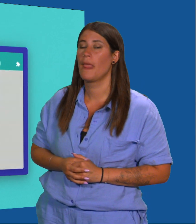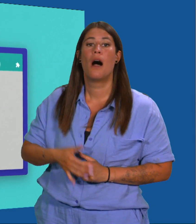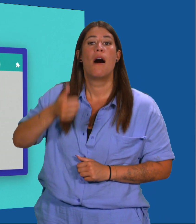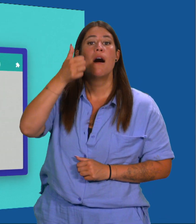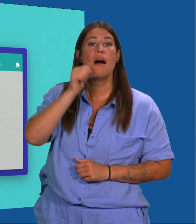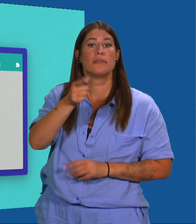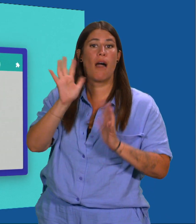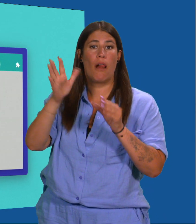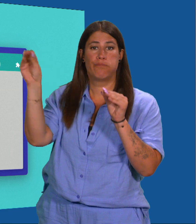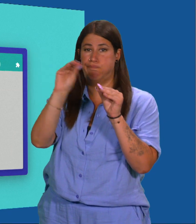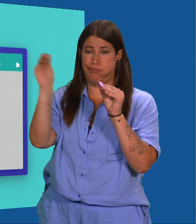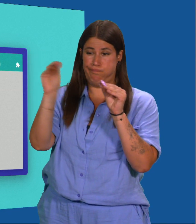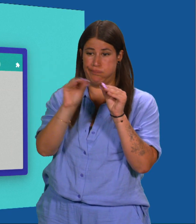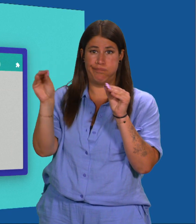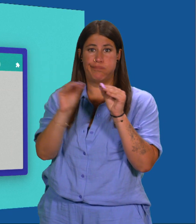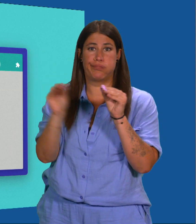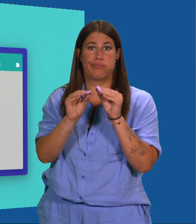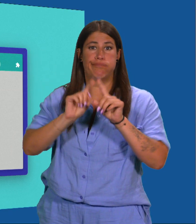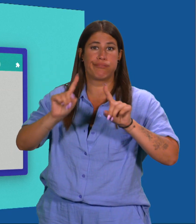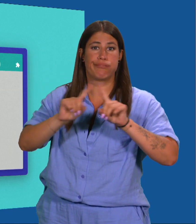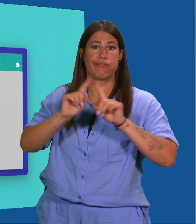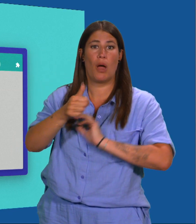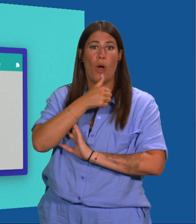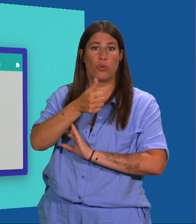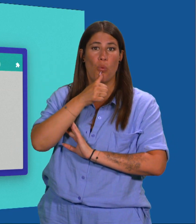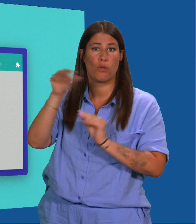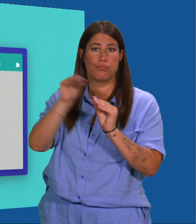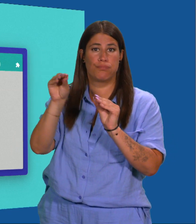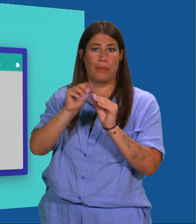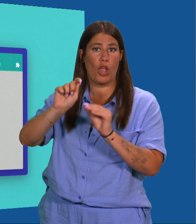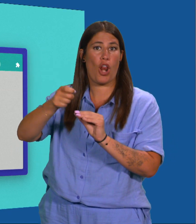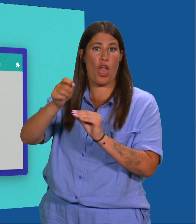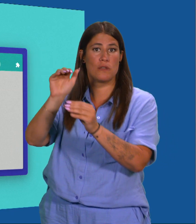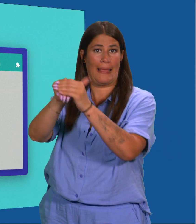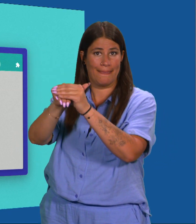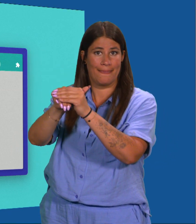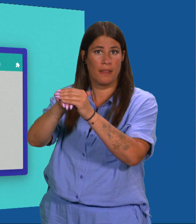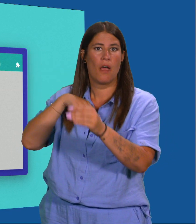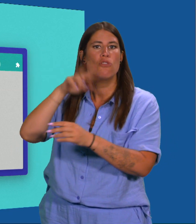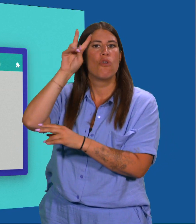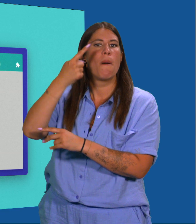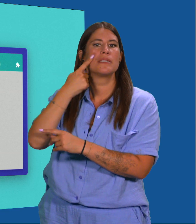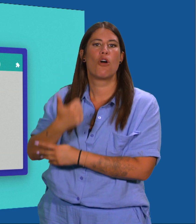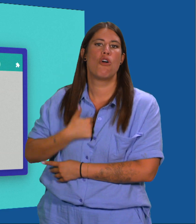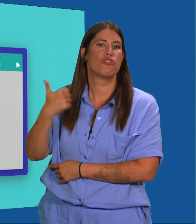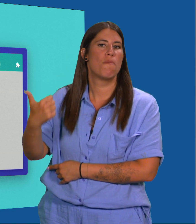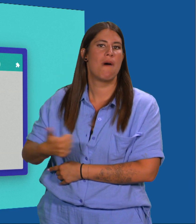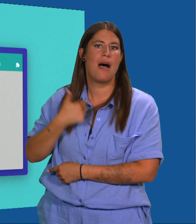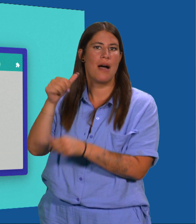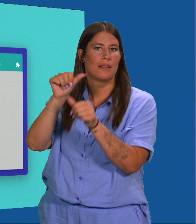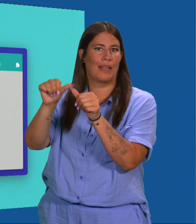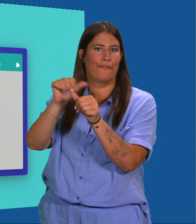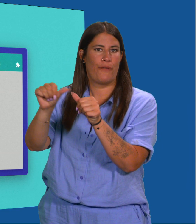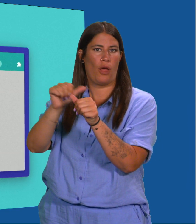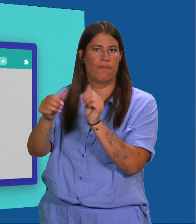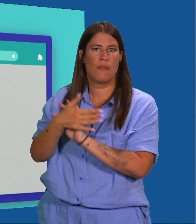Nadat je wachtwoorden hebt toegevoegd aan je kluis, worden die normaal gezien automatisch ingevuld. Is dit niet